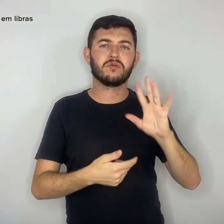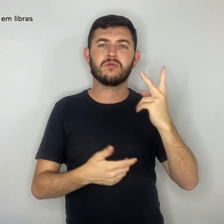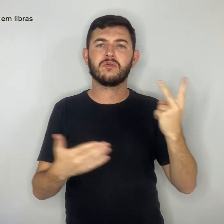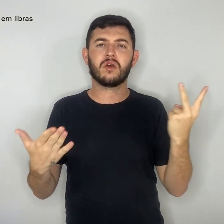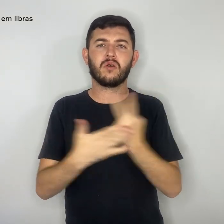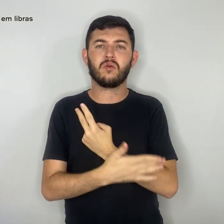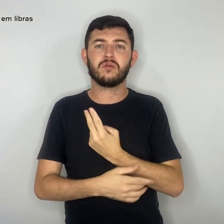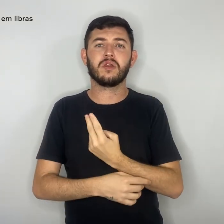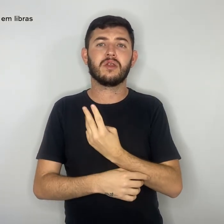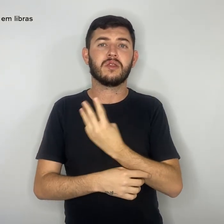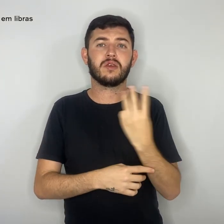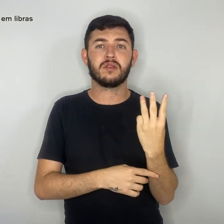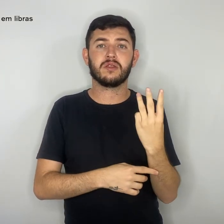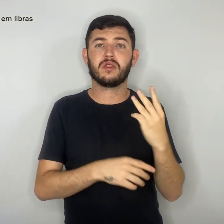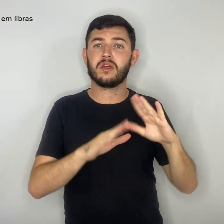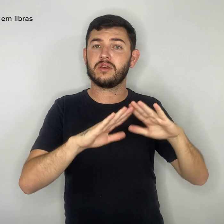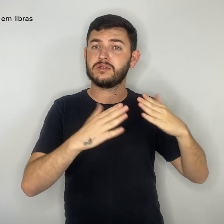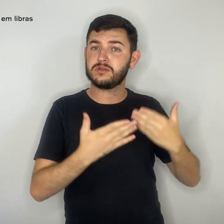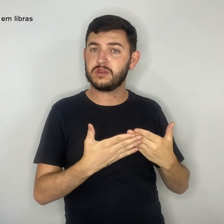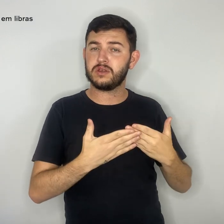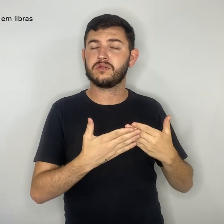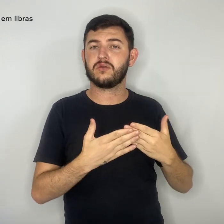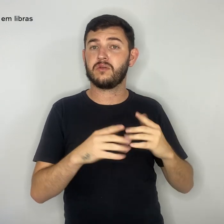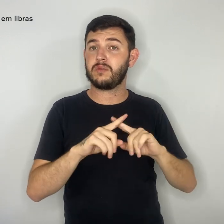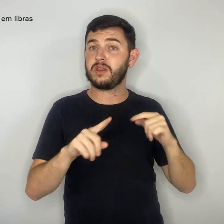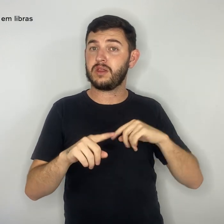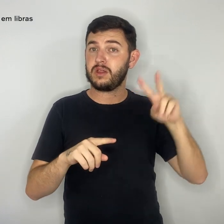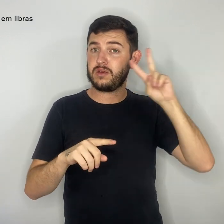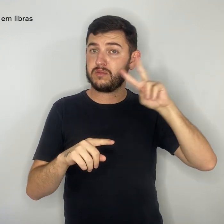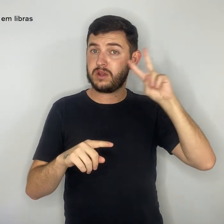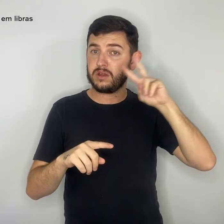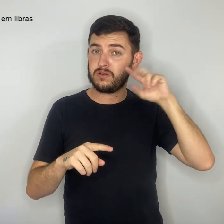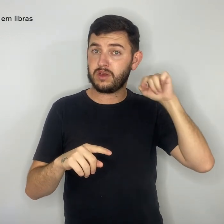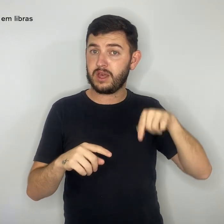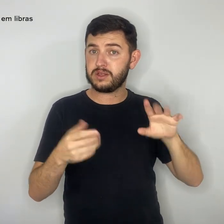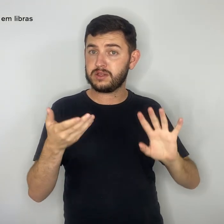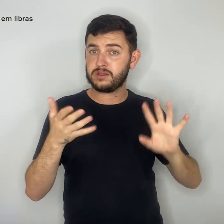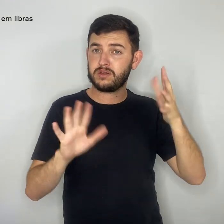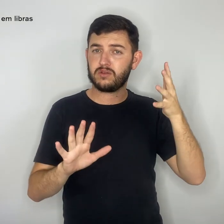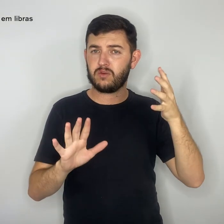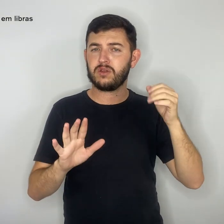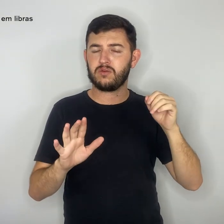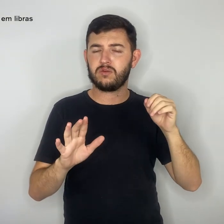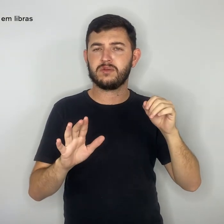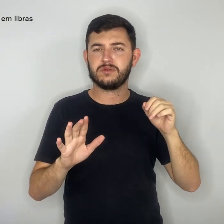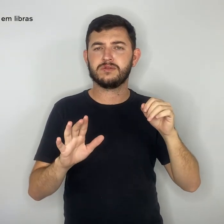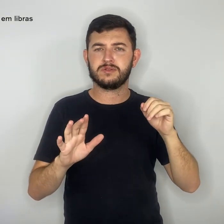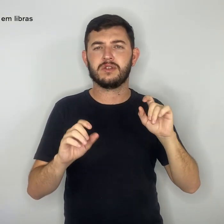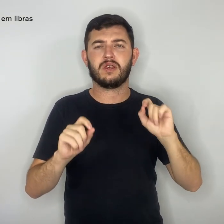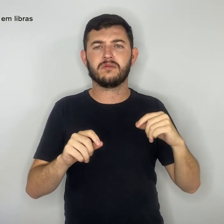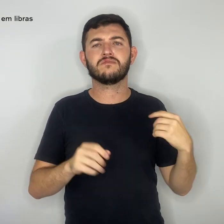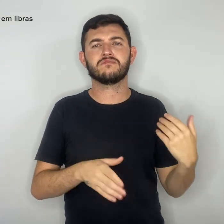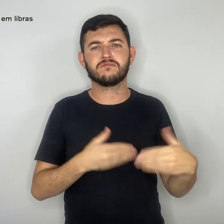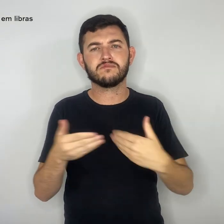lembrando que estas e outras situações são recorrentes em todas as